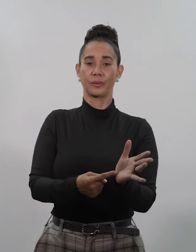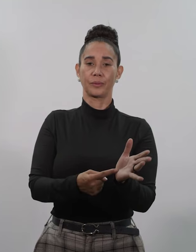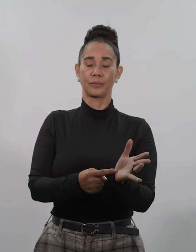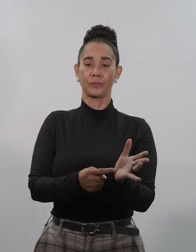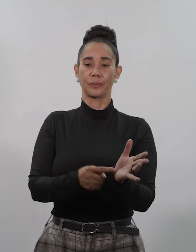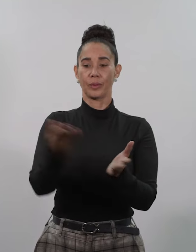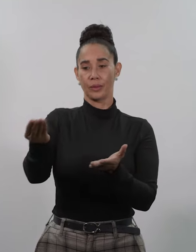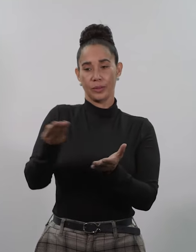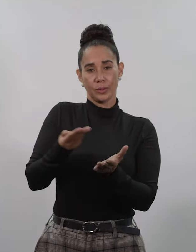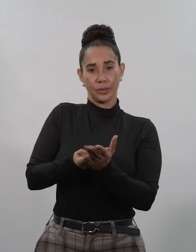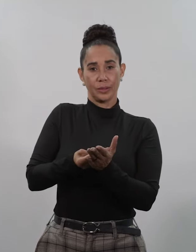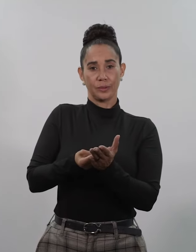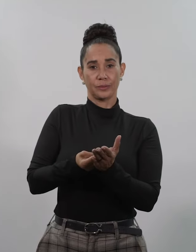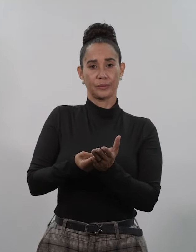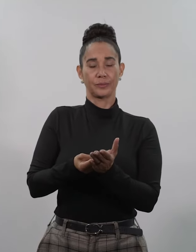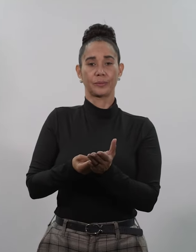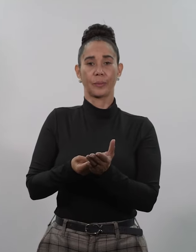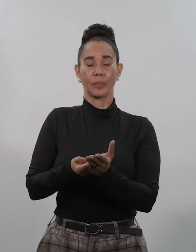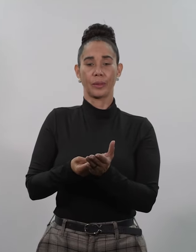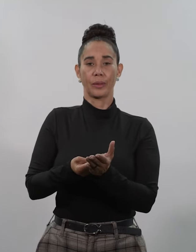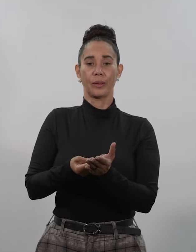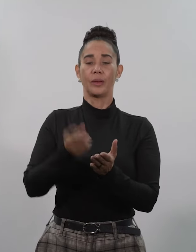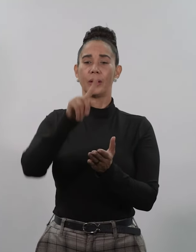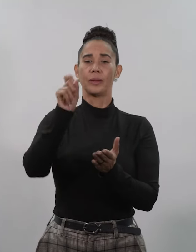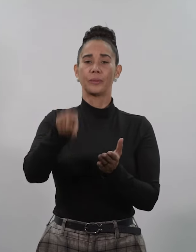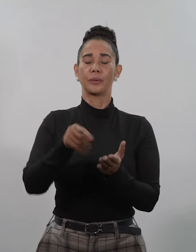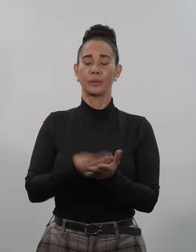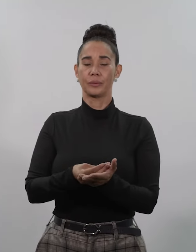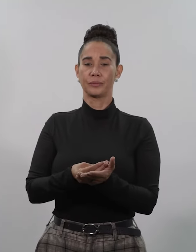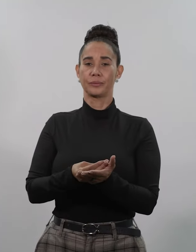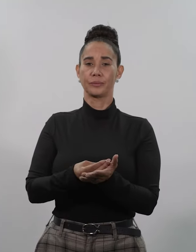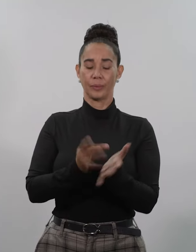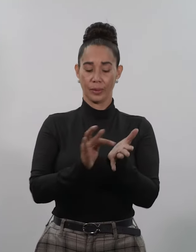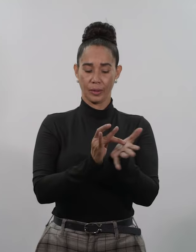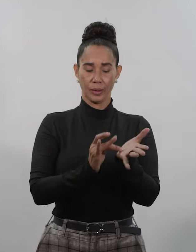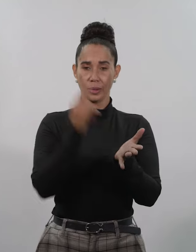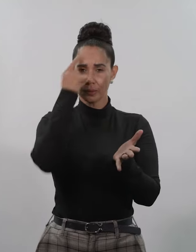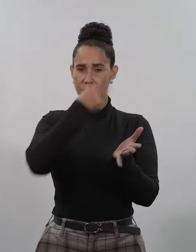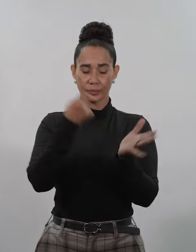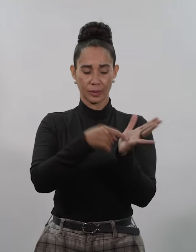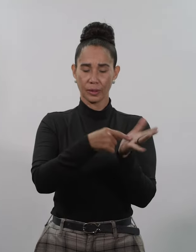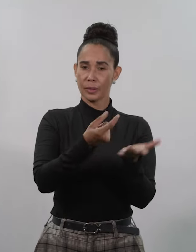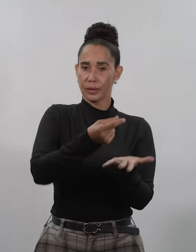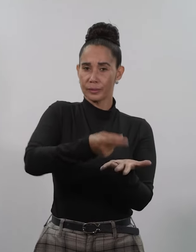Se lo trajeron. Y él les preguntó, ¿De quién es esta cara y esta inscripción?